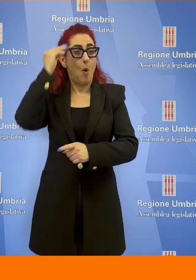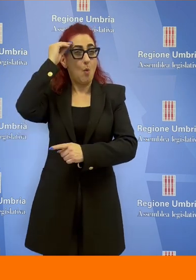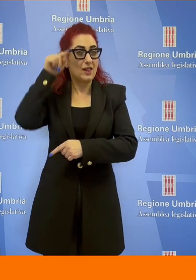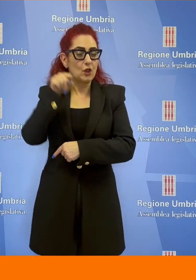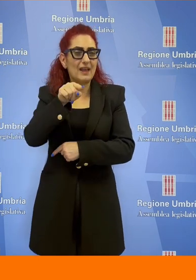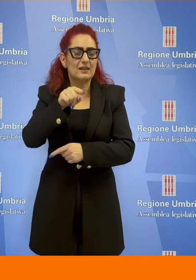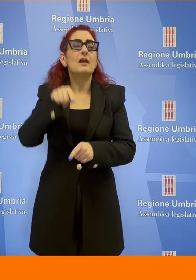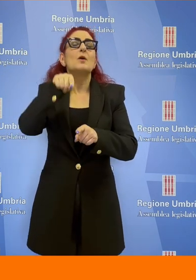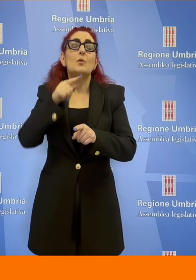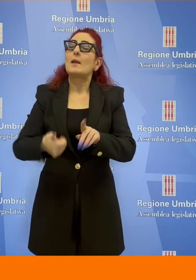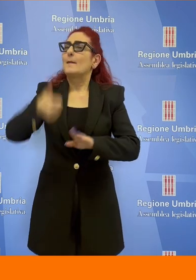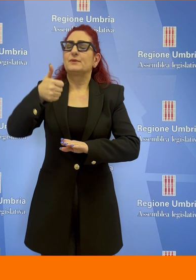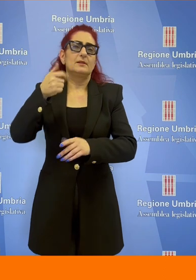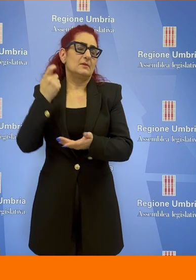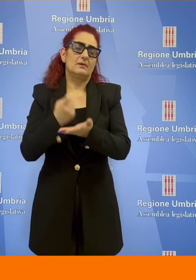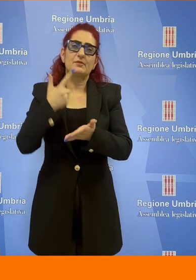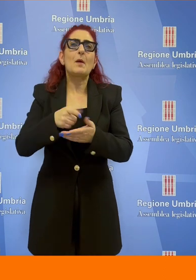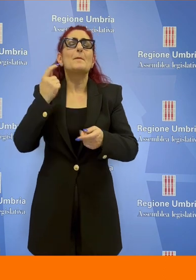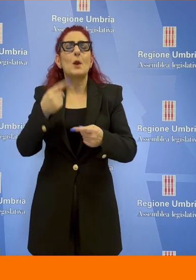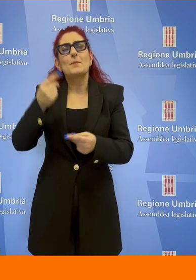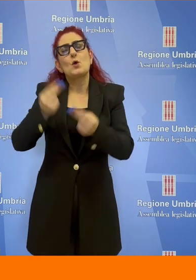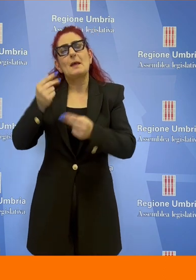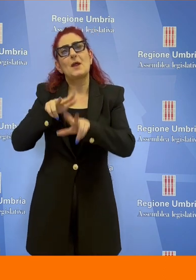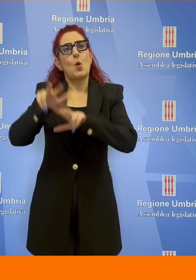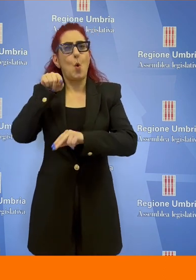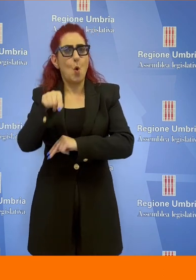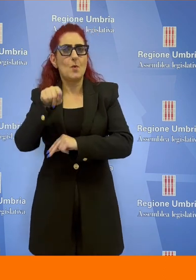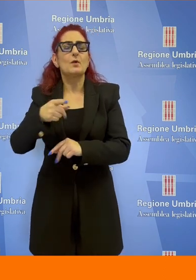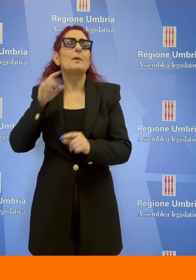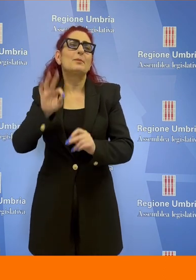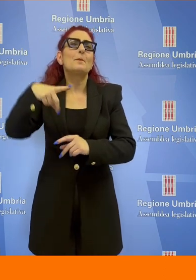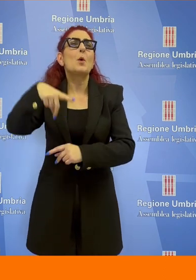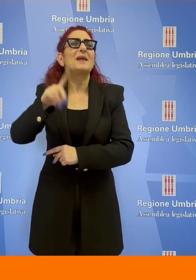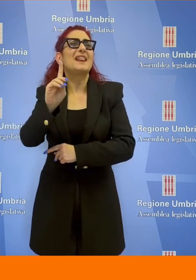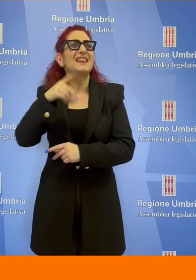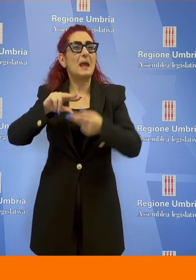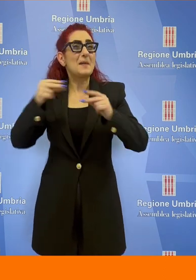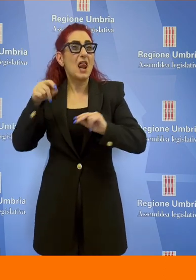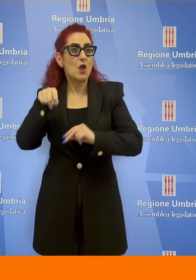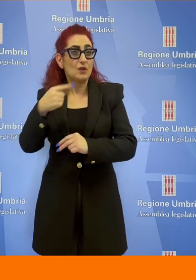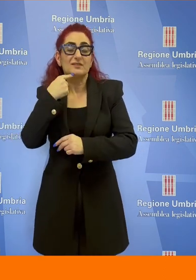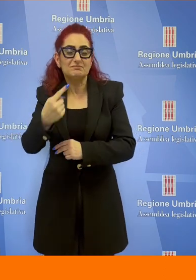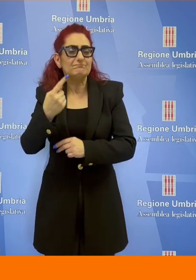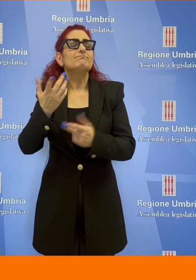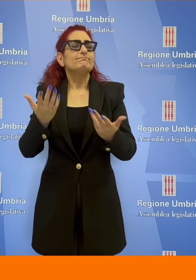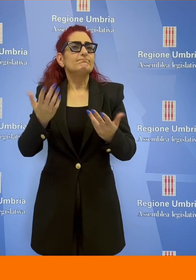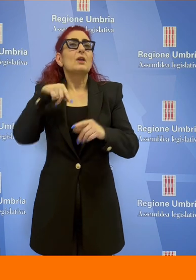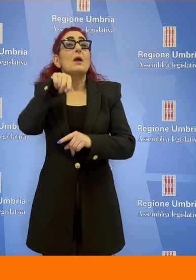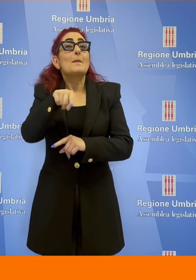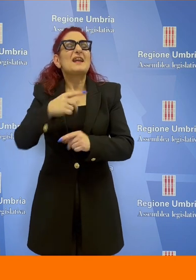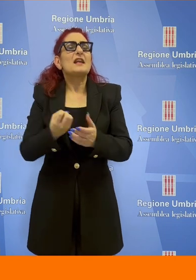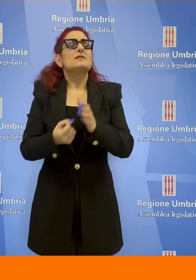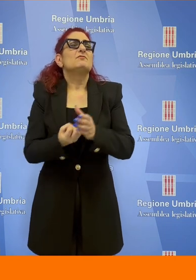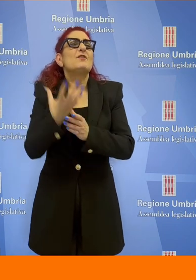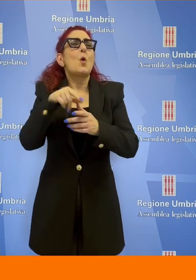un argomento prioritario nell'azione amministrativa lo dice la capogruppo del Partito Democratico Simona Meloni per lo sviluppo del